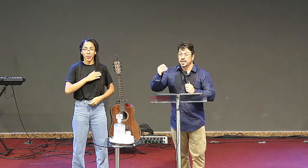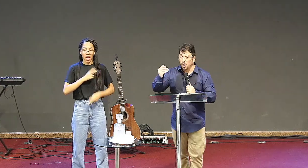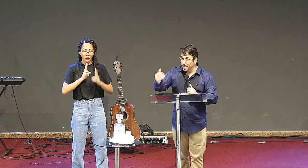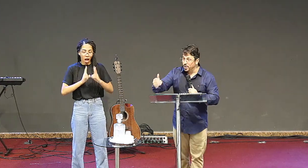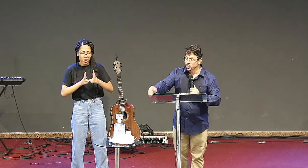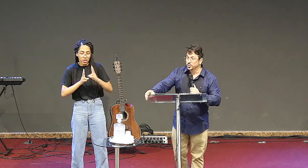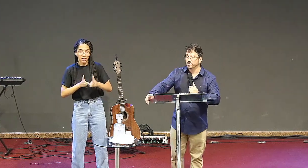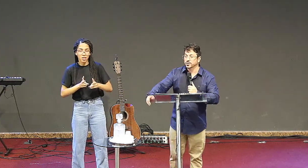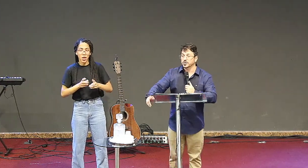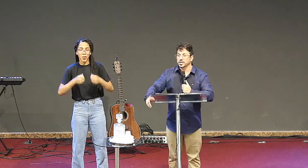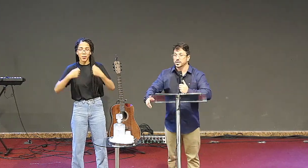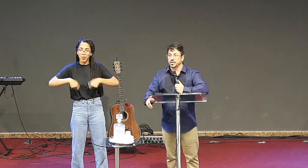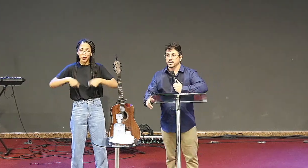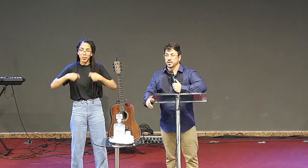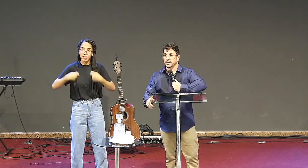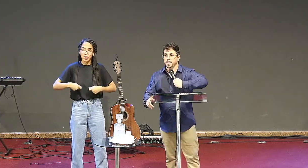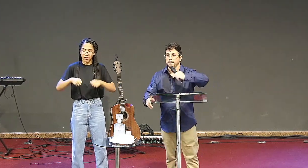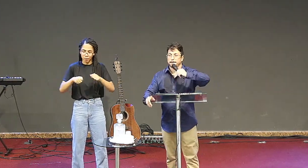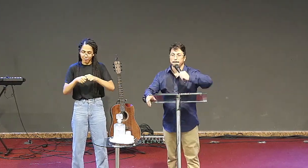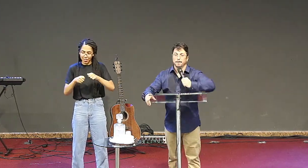e eu pergunto para você